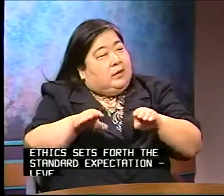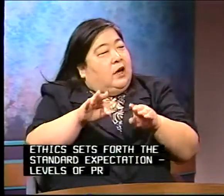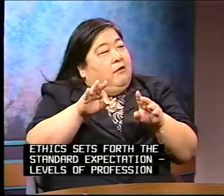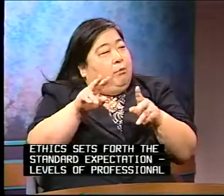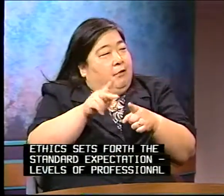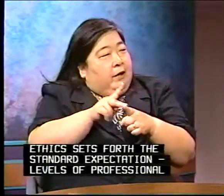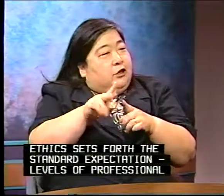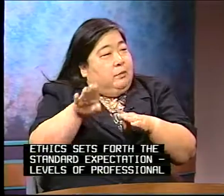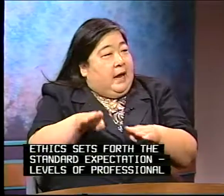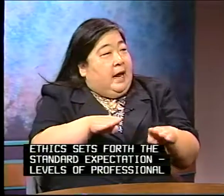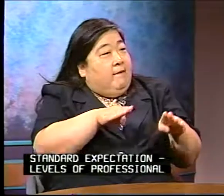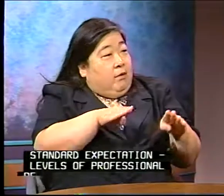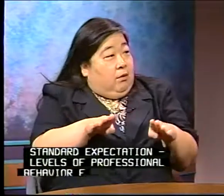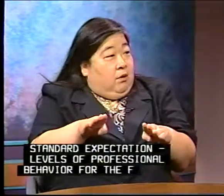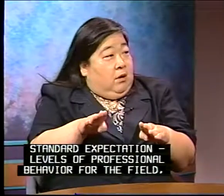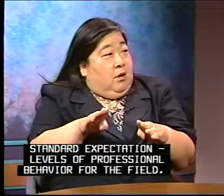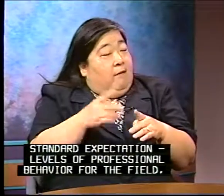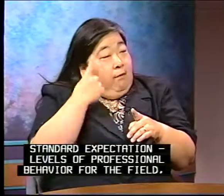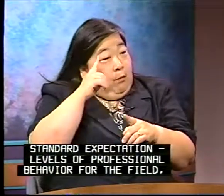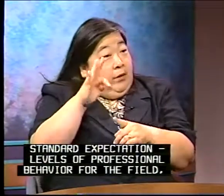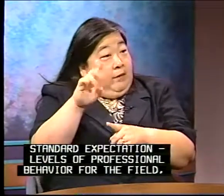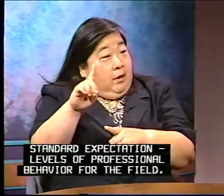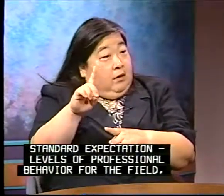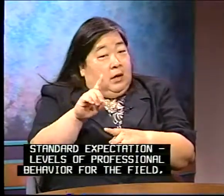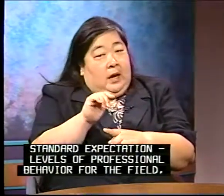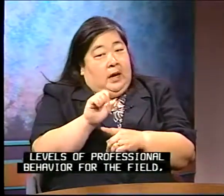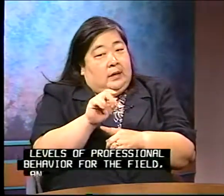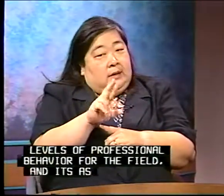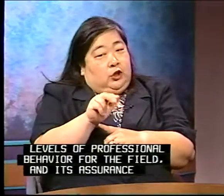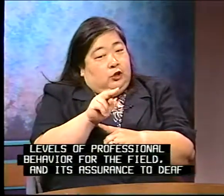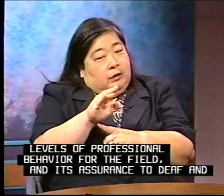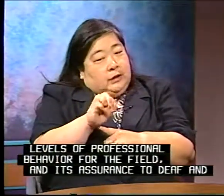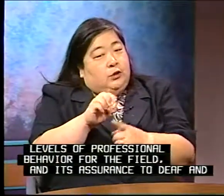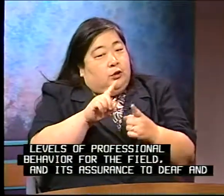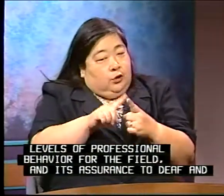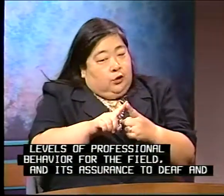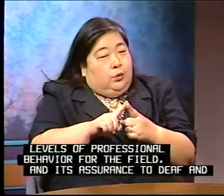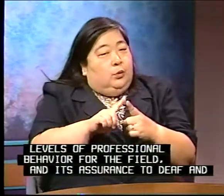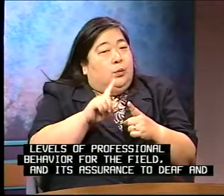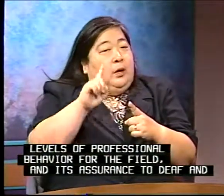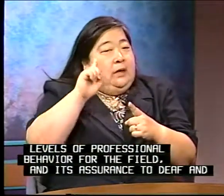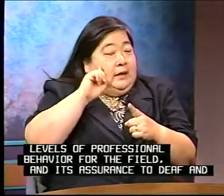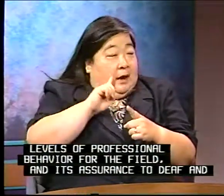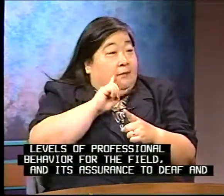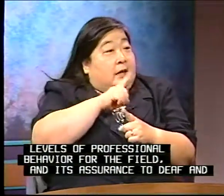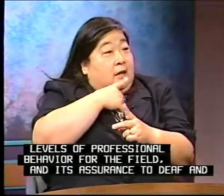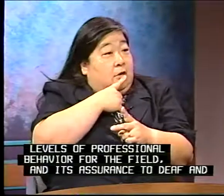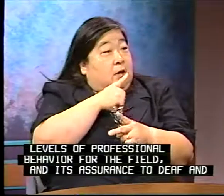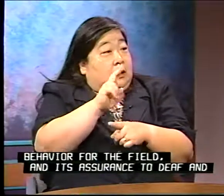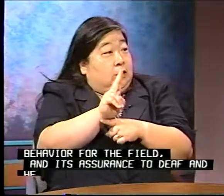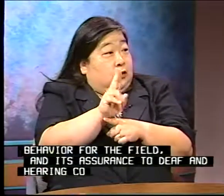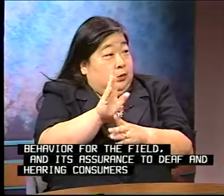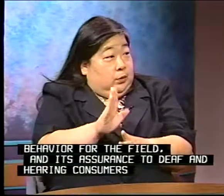of professional behavior for the field and its assurance to deaf and hearing consumers